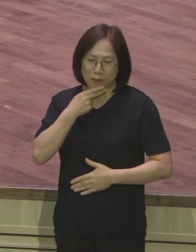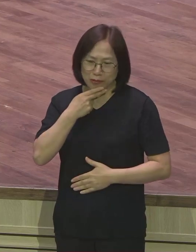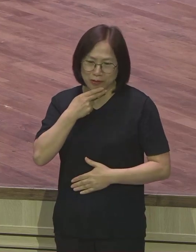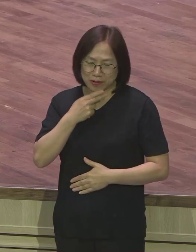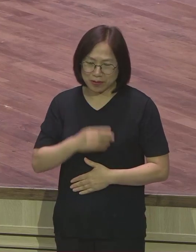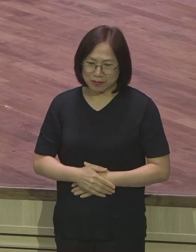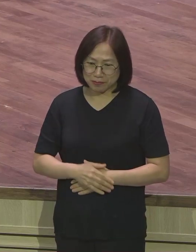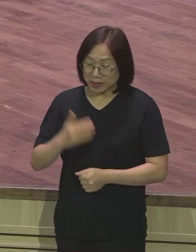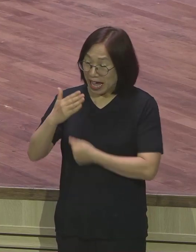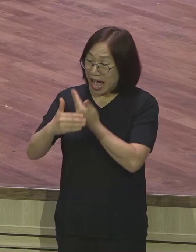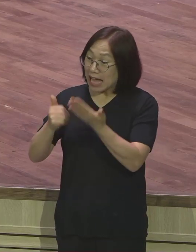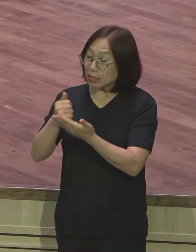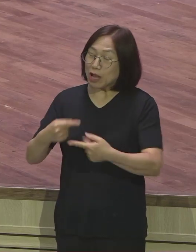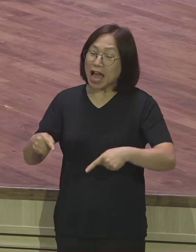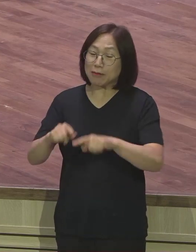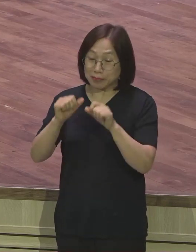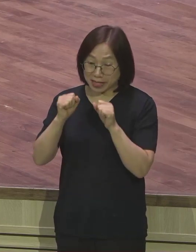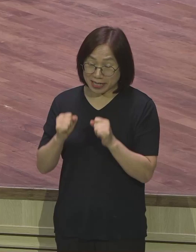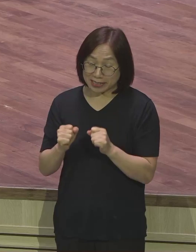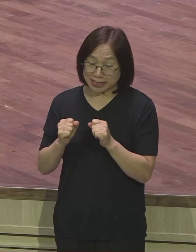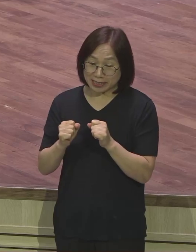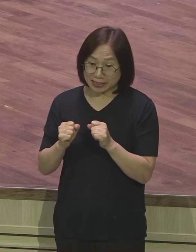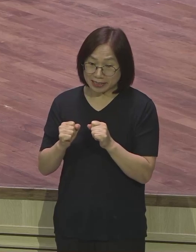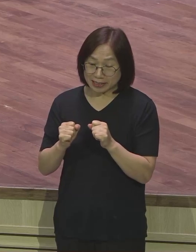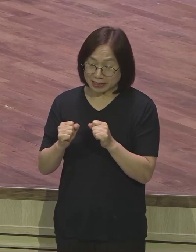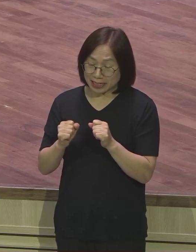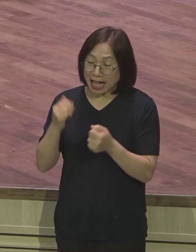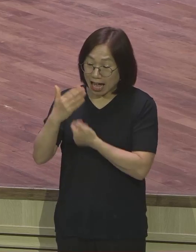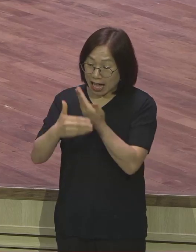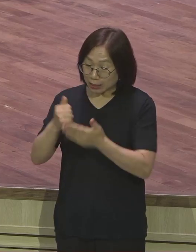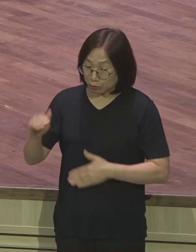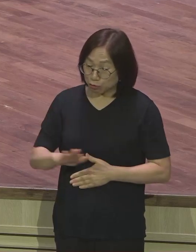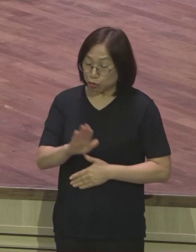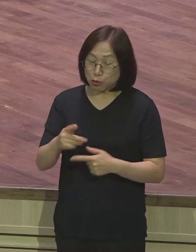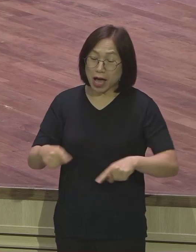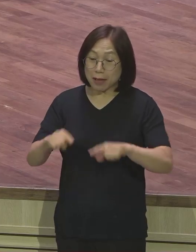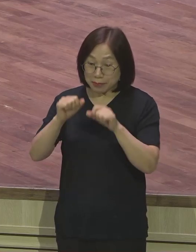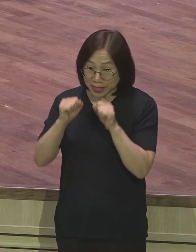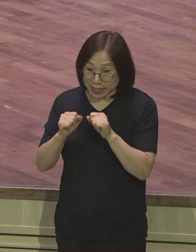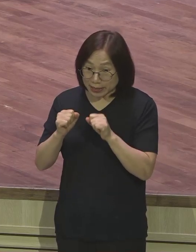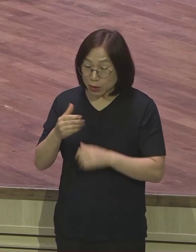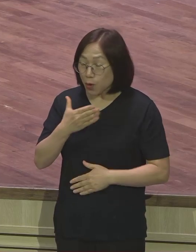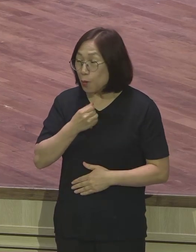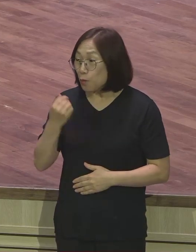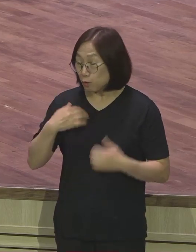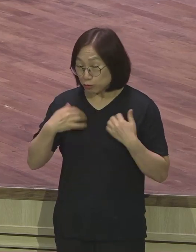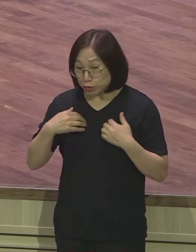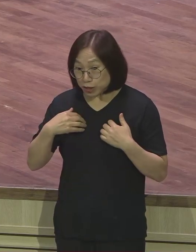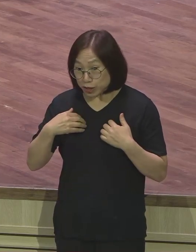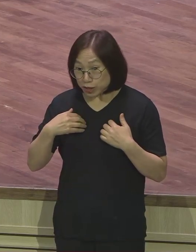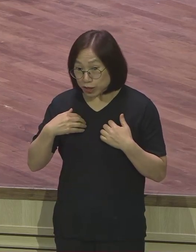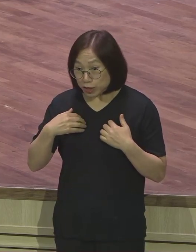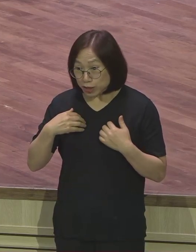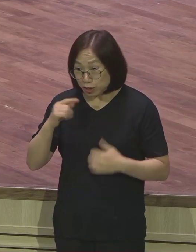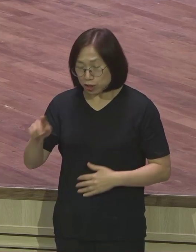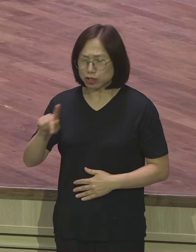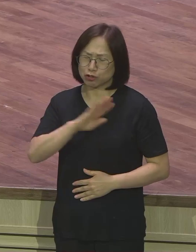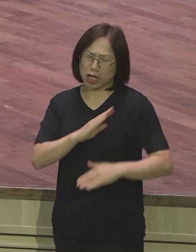하나님과 함께하는 인만웨어를 누리는 복음 누리는 그 자체가 최고의 행복이요 최고의